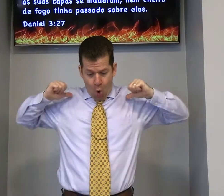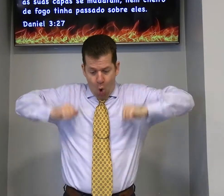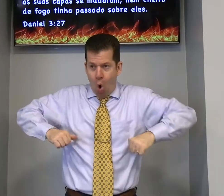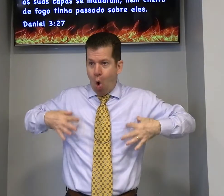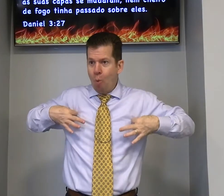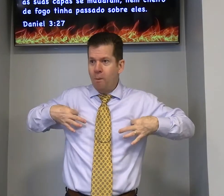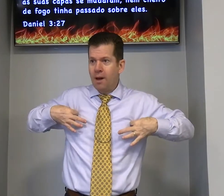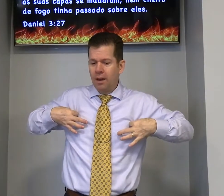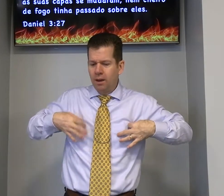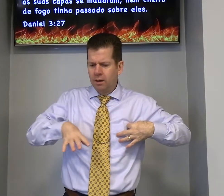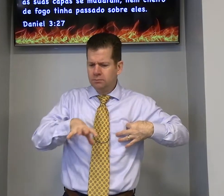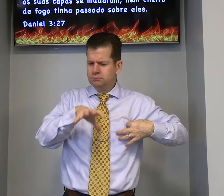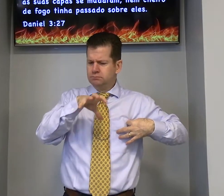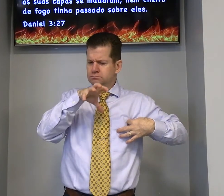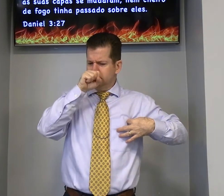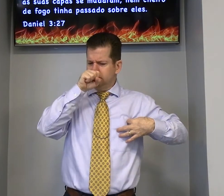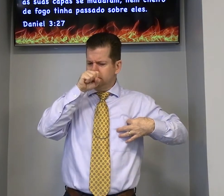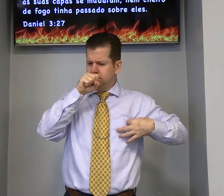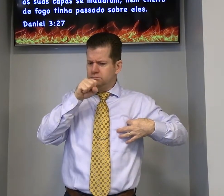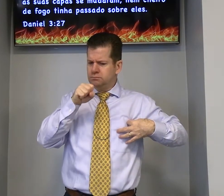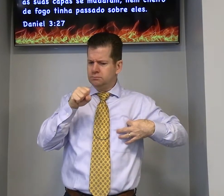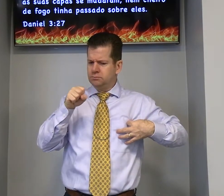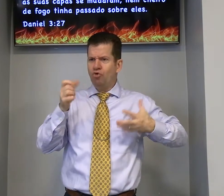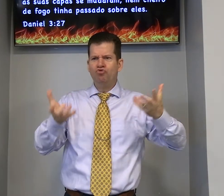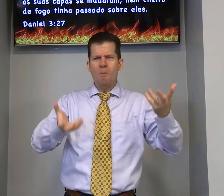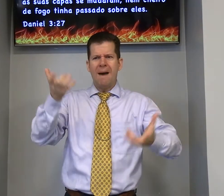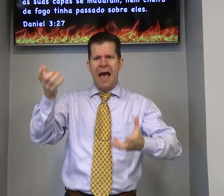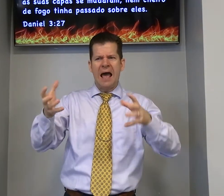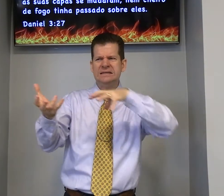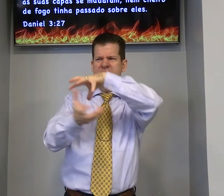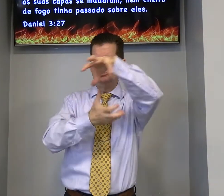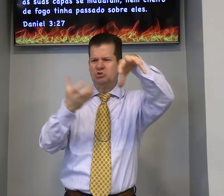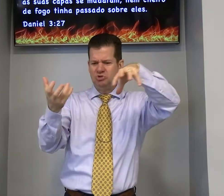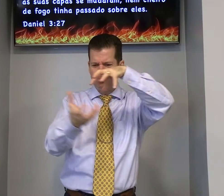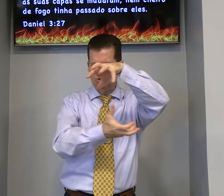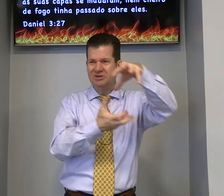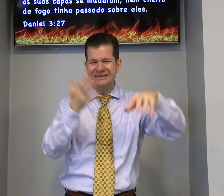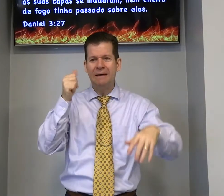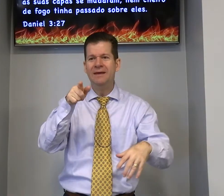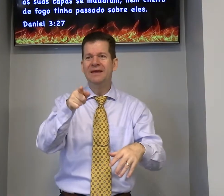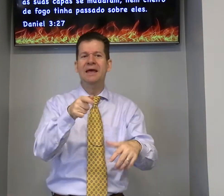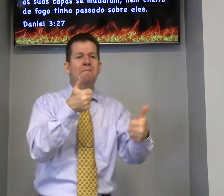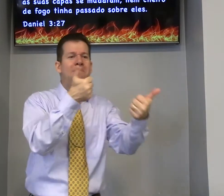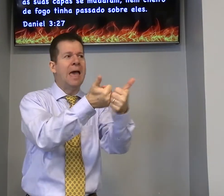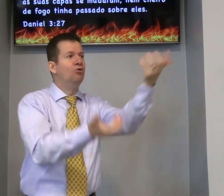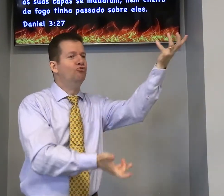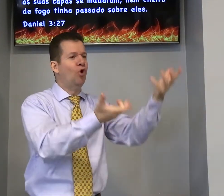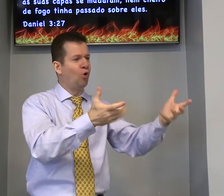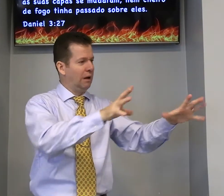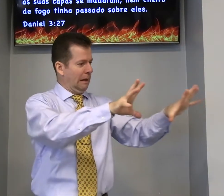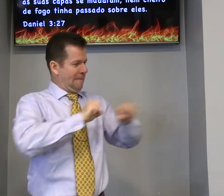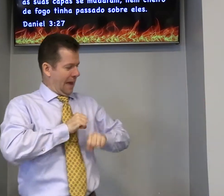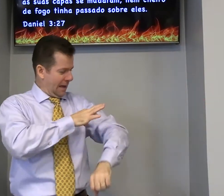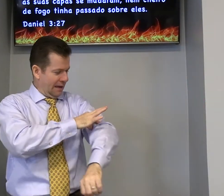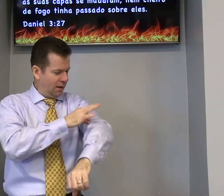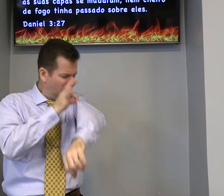a roupa nem tinha o cheiro de fumaça você sabe fica perto de